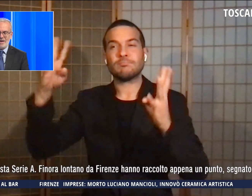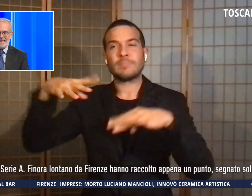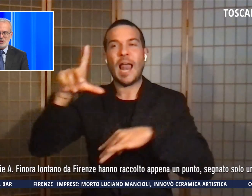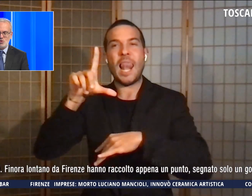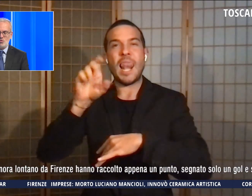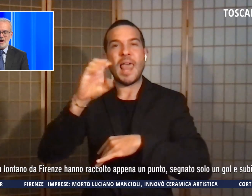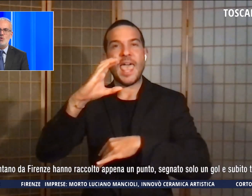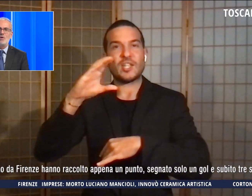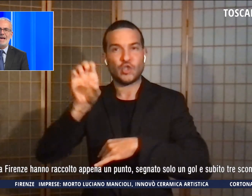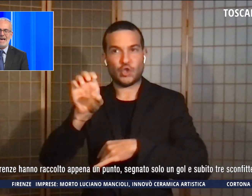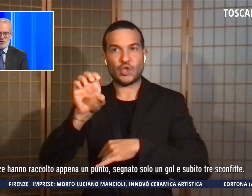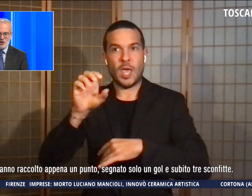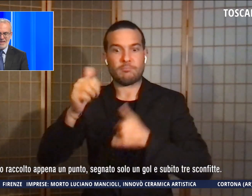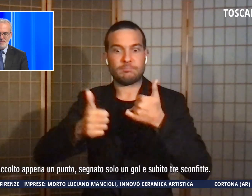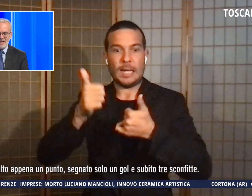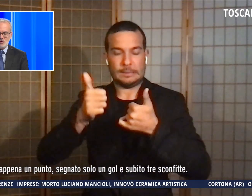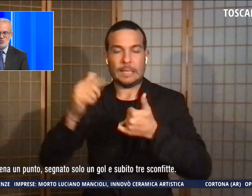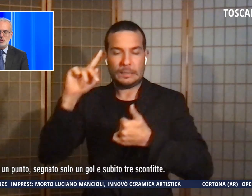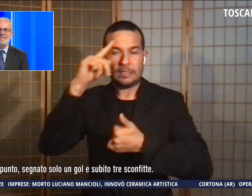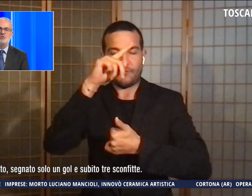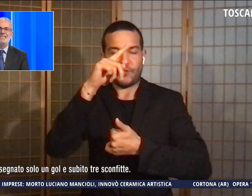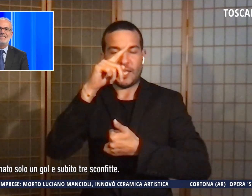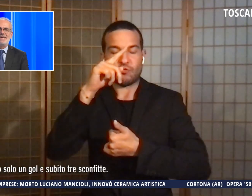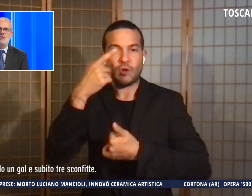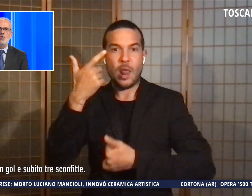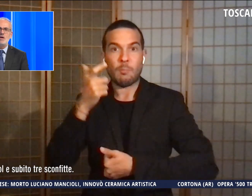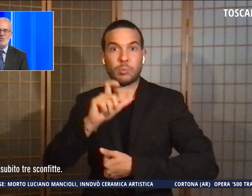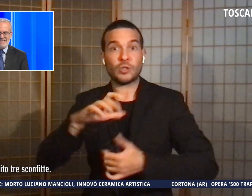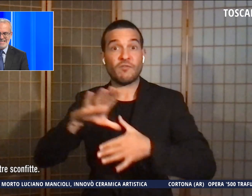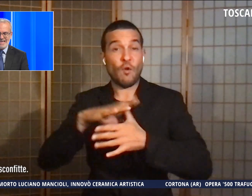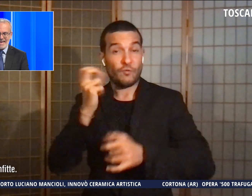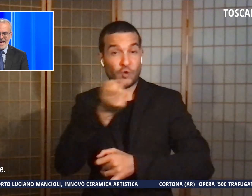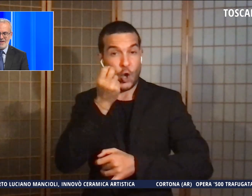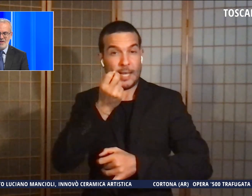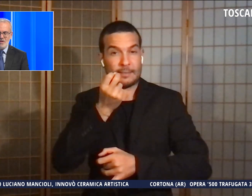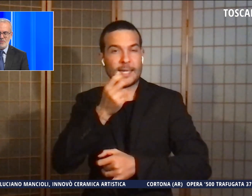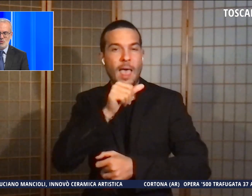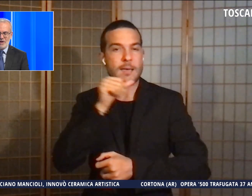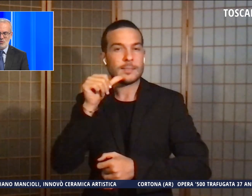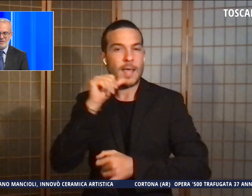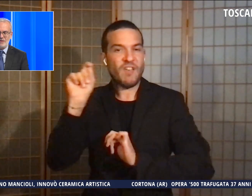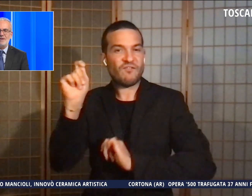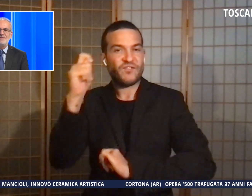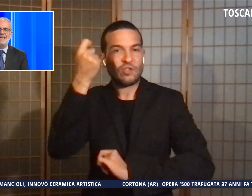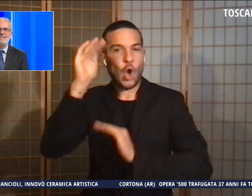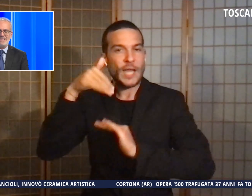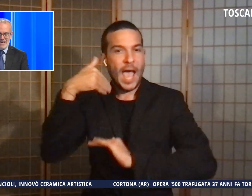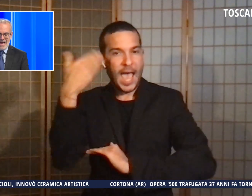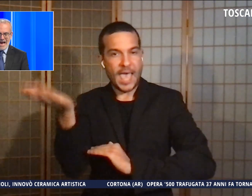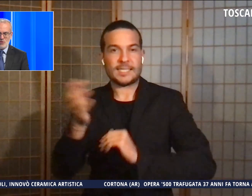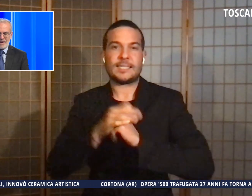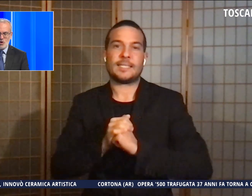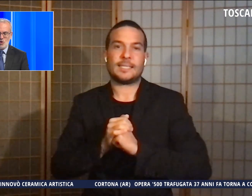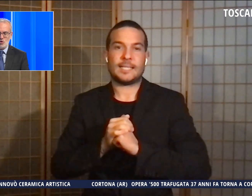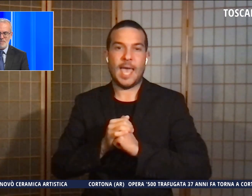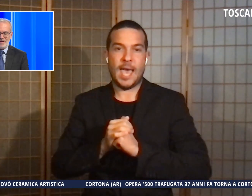per i Viola che sono ancora a caccia del primo successo esterno in questa Serie A. Finora, lontano da Firenze,